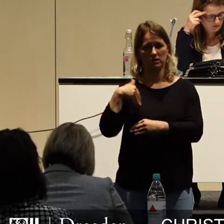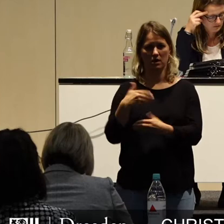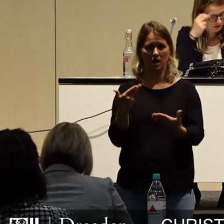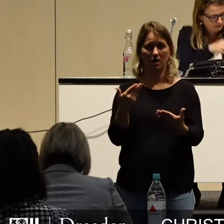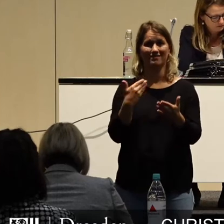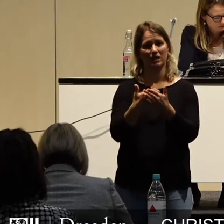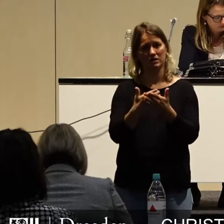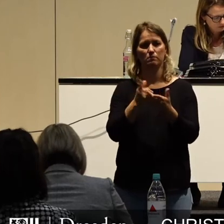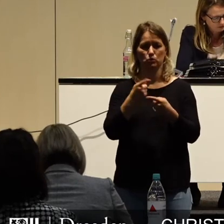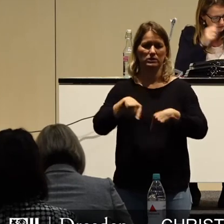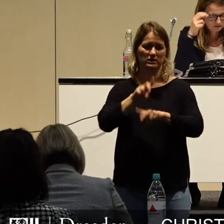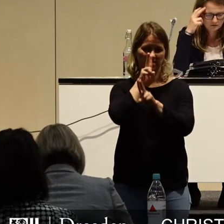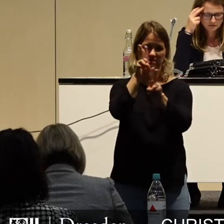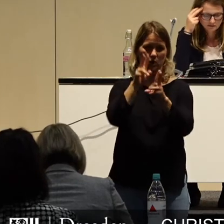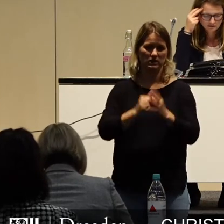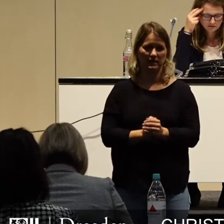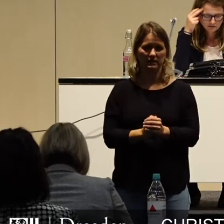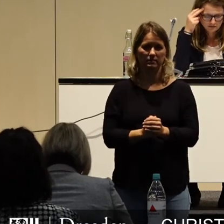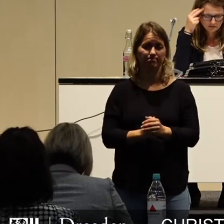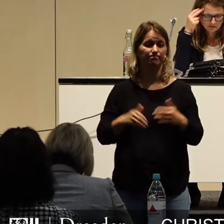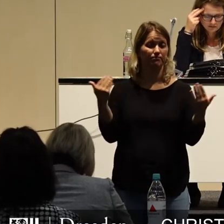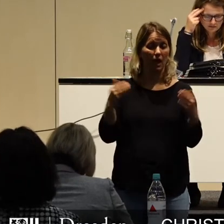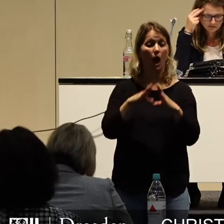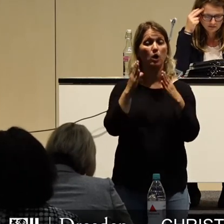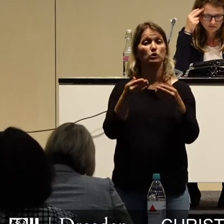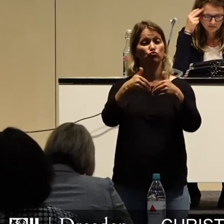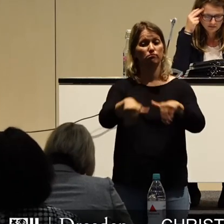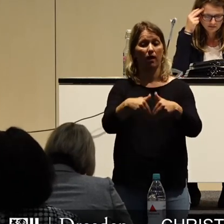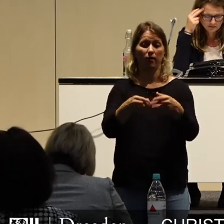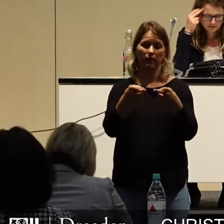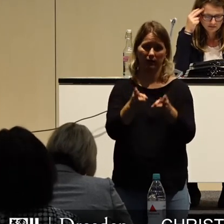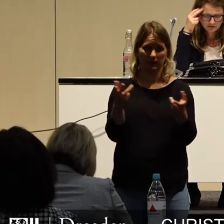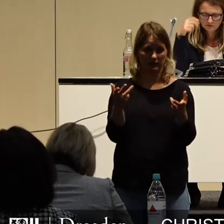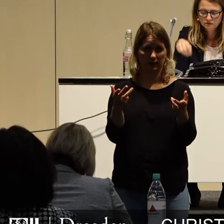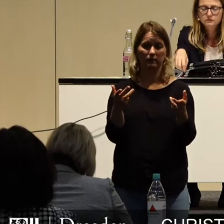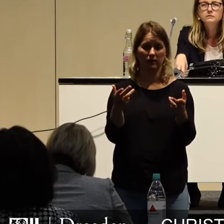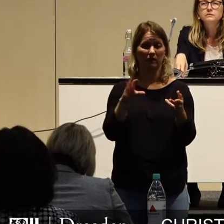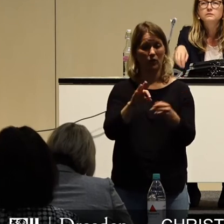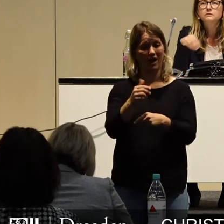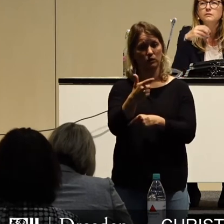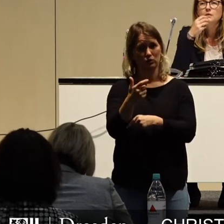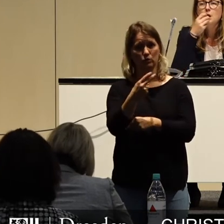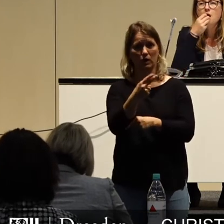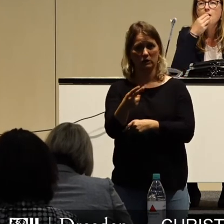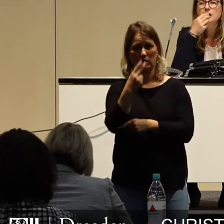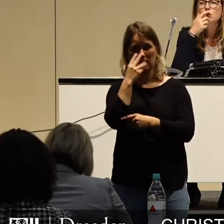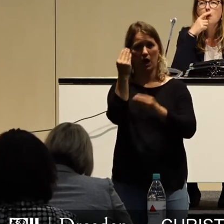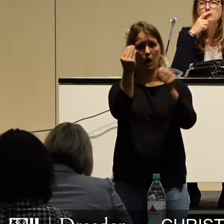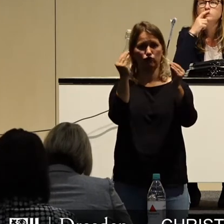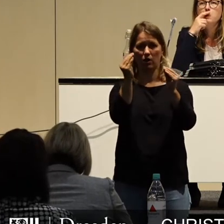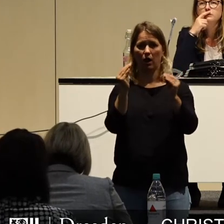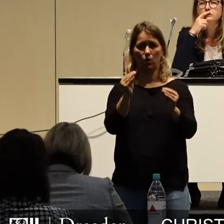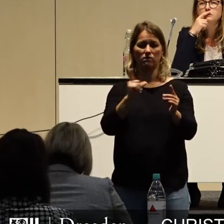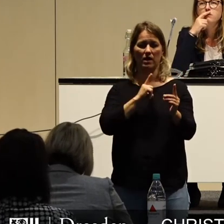das Vorsichtsprinzip. Entsprechend ist die Haushaltssperre richtig. Und wir müssen für die Aufstellung 2021-22 erstmals seit langer Zeit